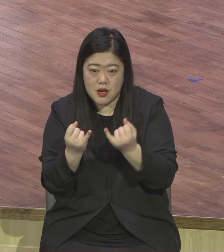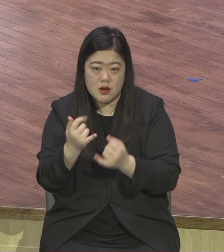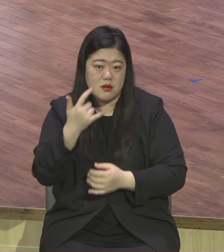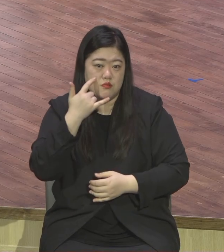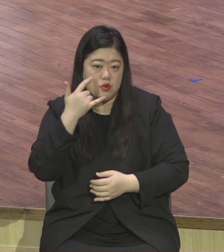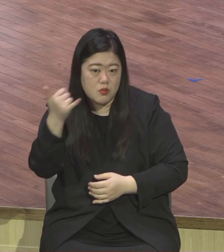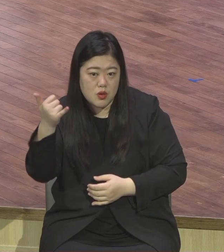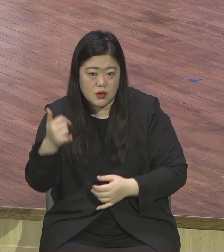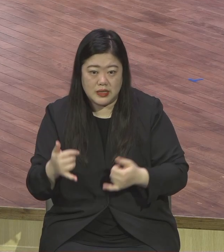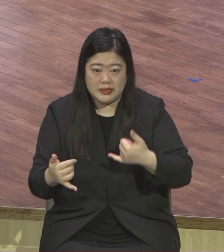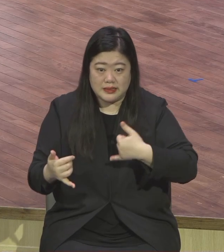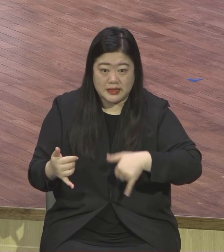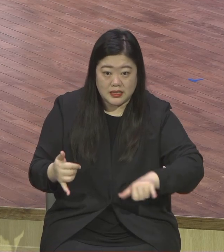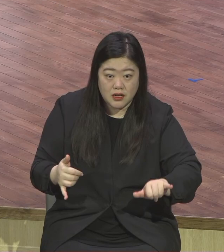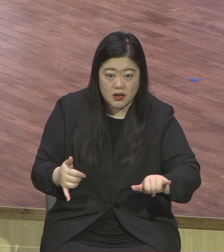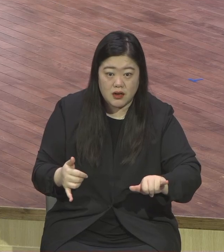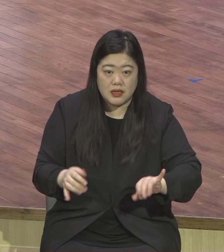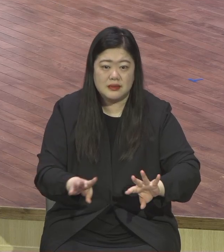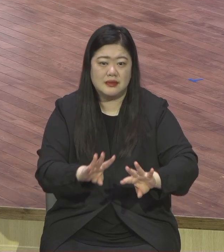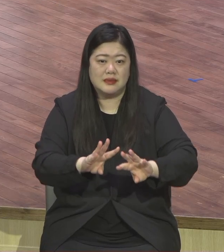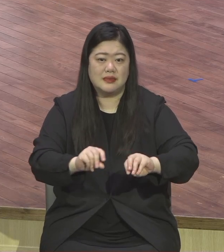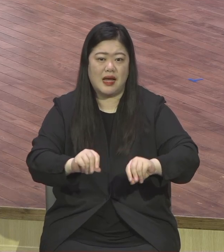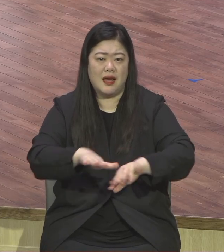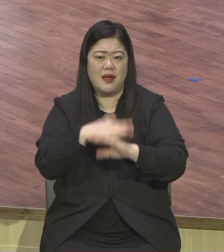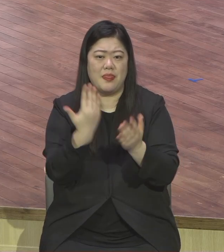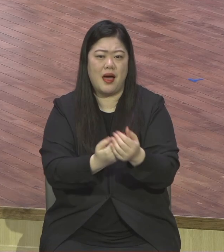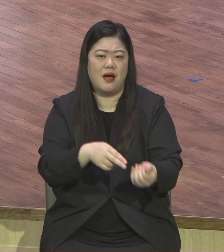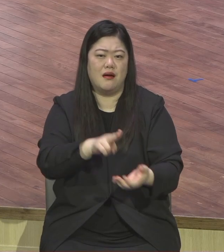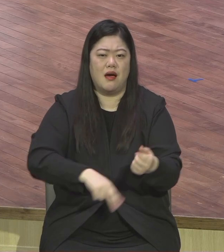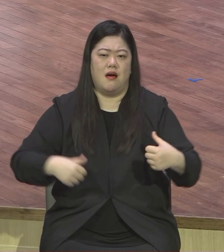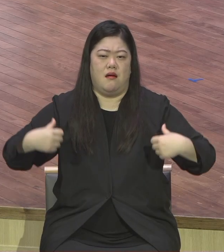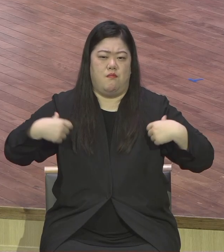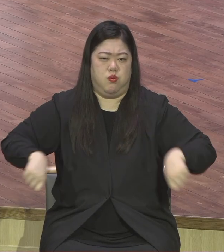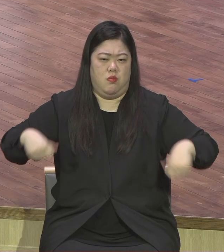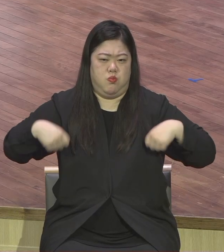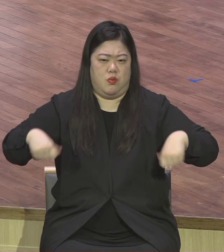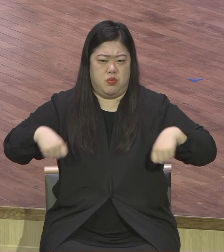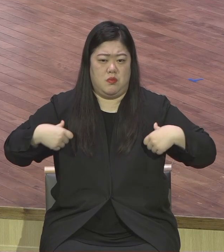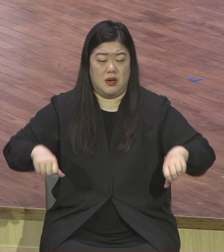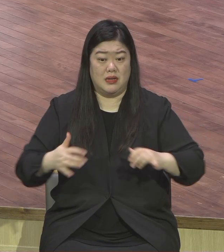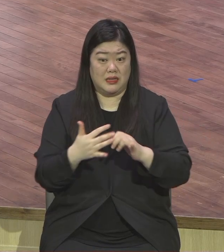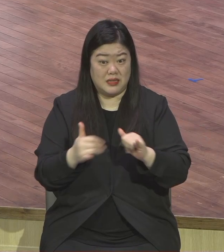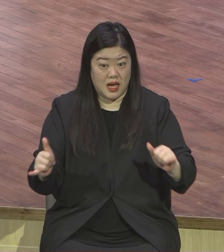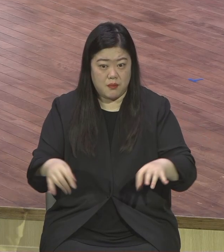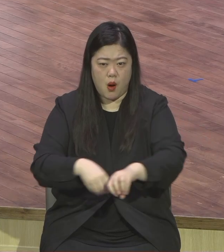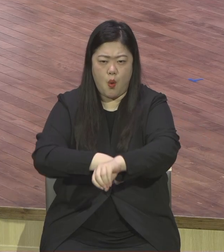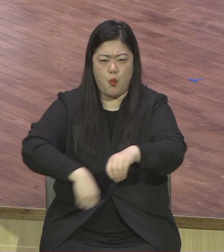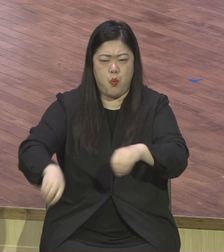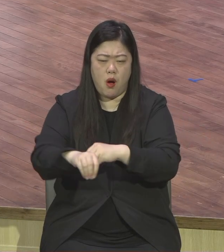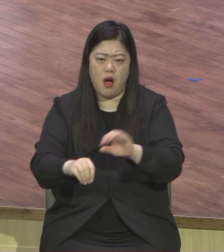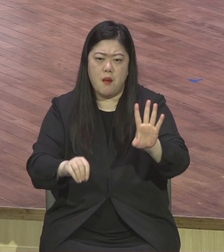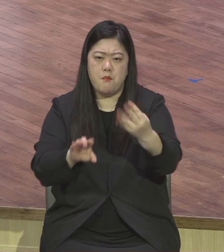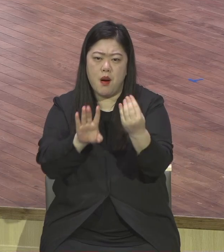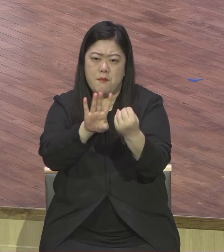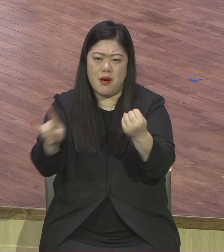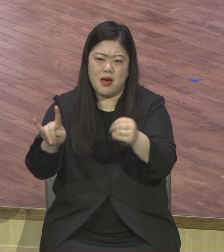전투를 버린 자마다 여러 배를 받고 또 영생을 상속하리라.